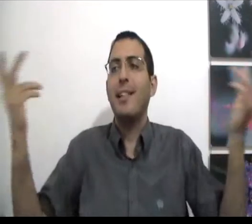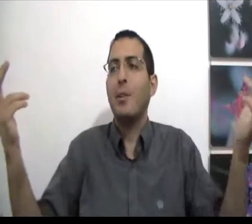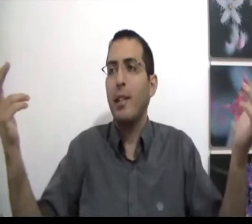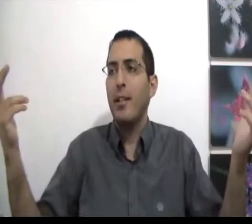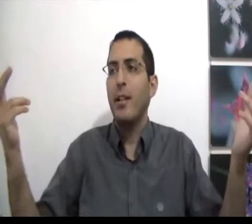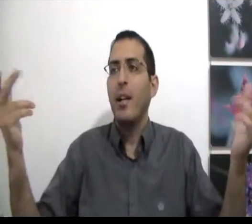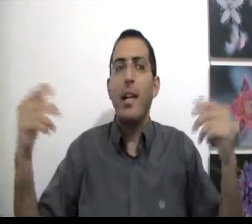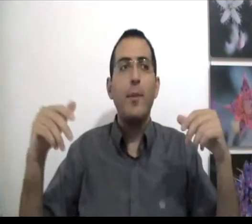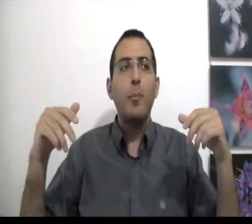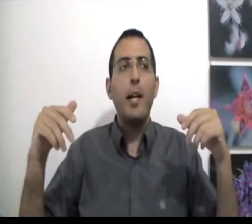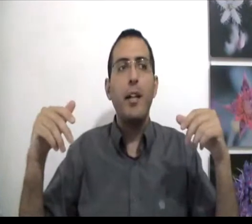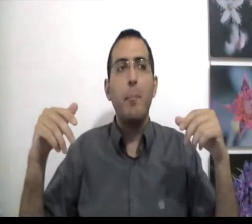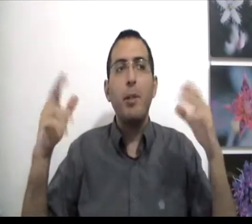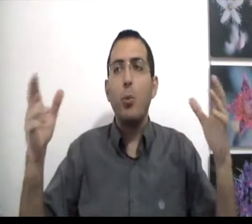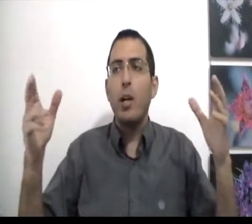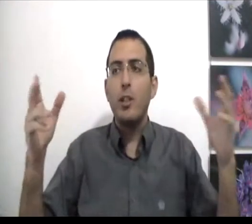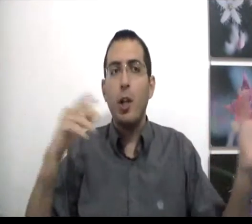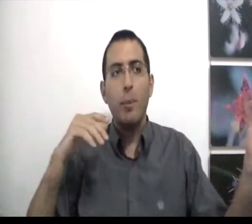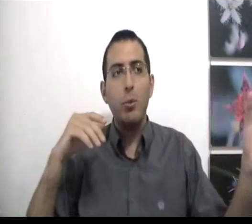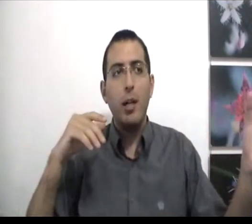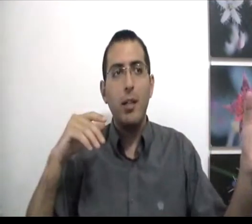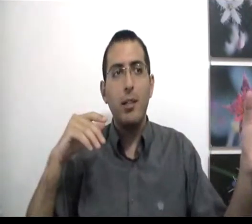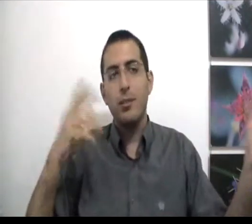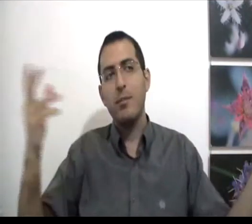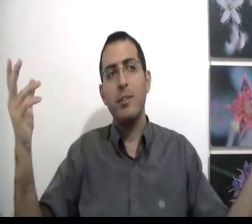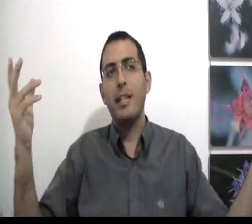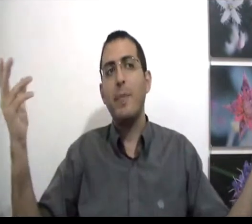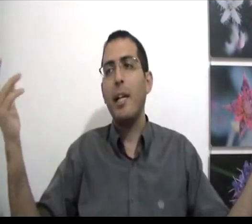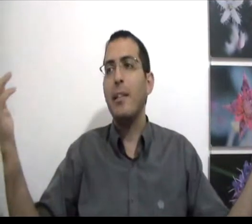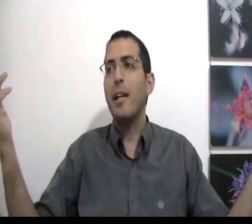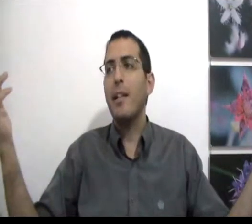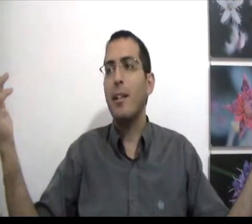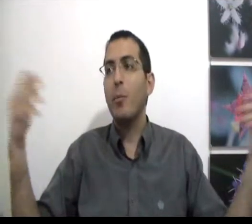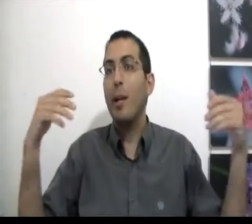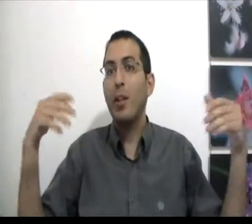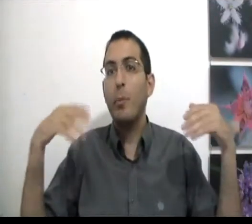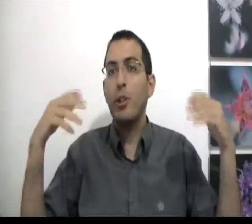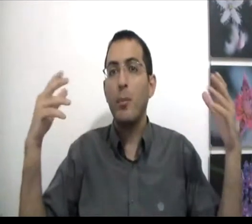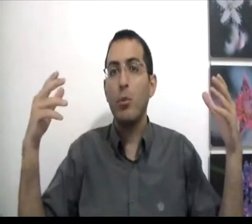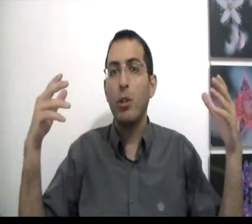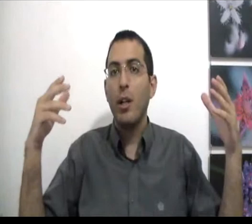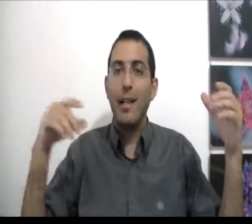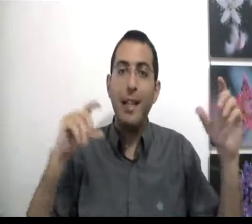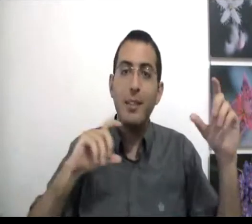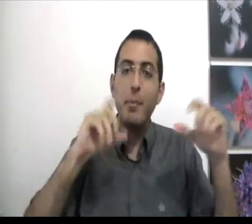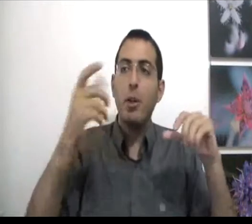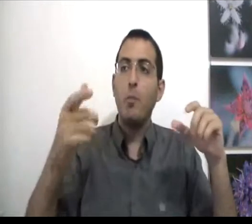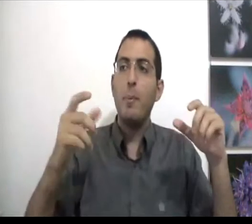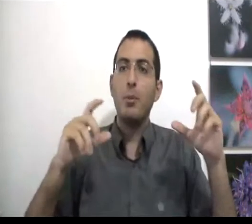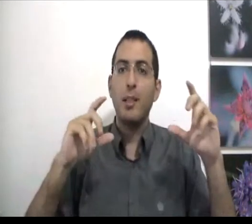עדיין יודע אם אתה אומר אני בטוח שאני לא בטוח זה גם כן עדיין אתה לא בשלמות עדיין יש לך ביטחון במשהו אתה